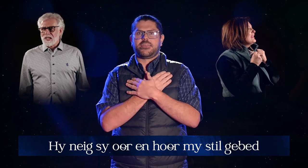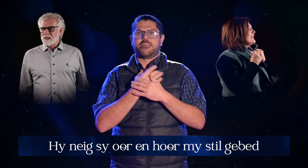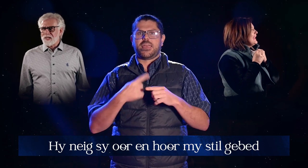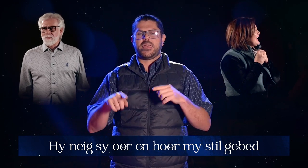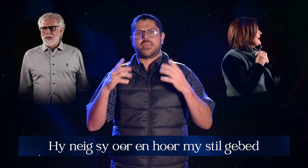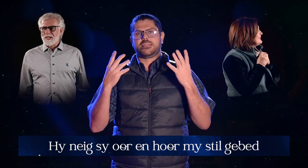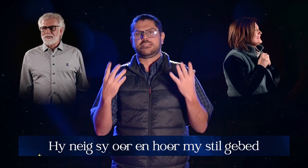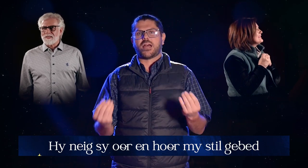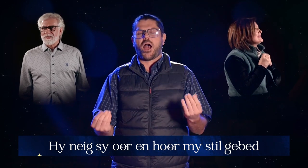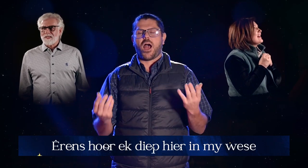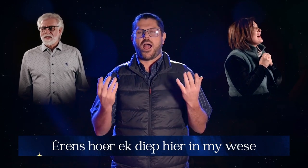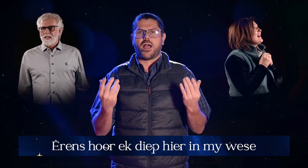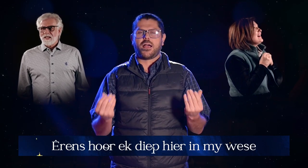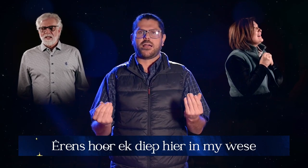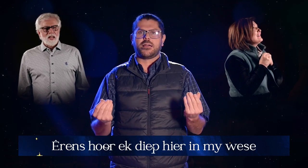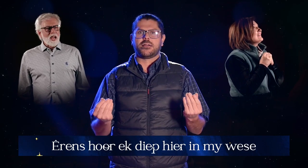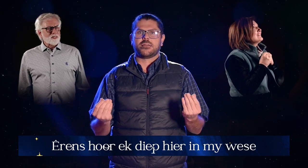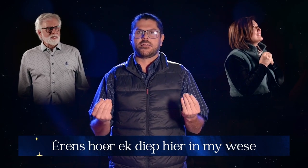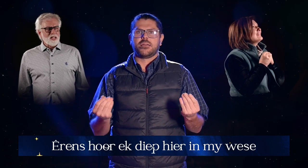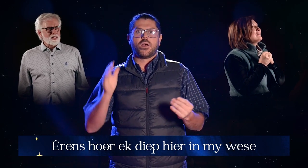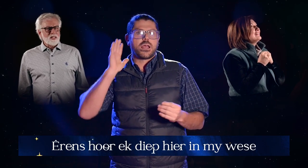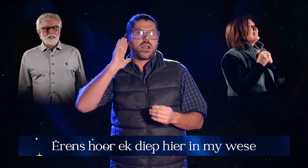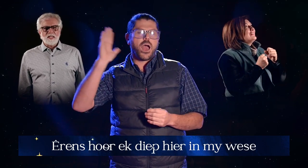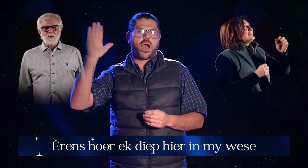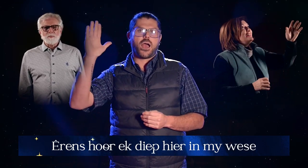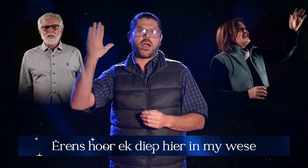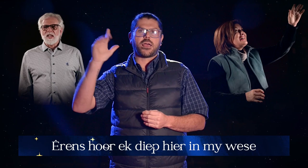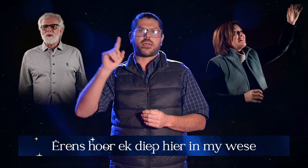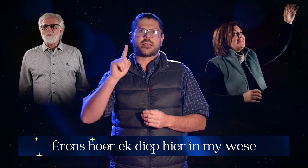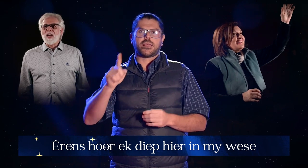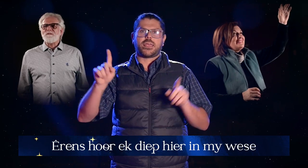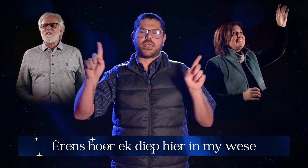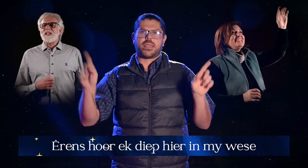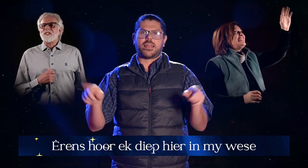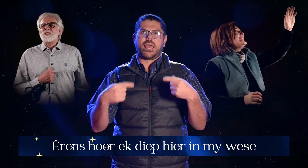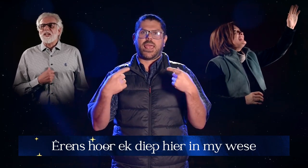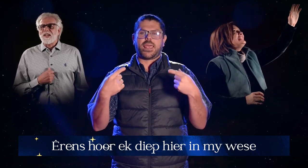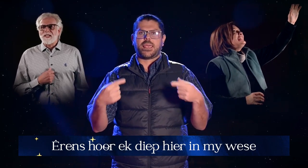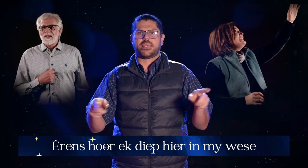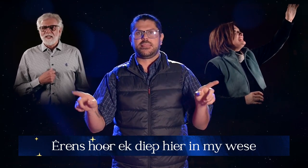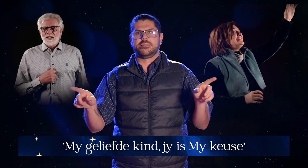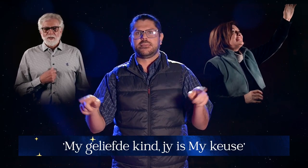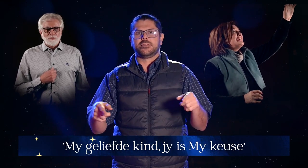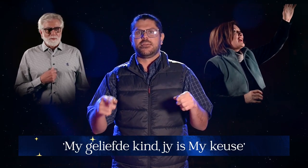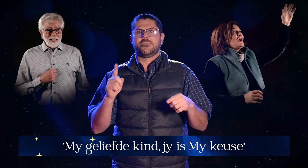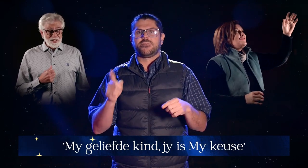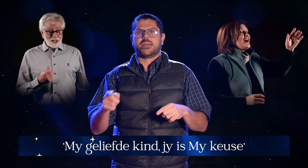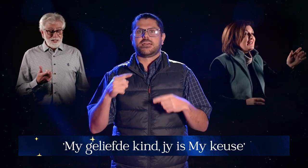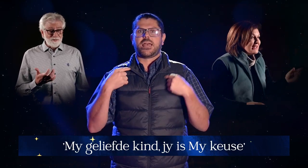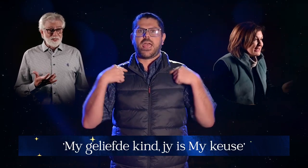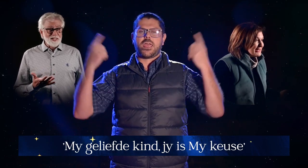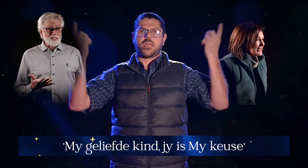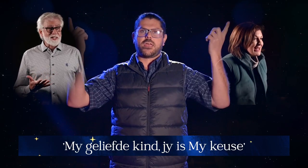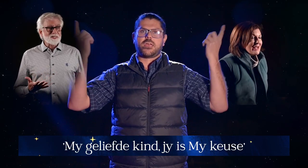stond gebed, Herens hoor ek die vier in my weese, My